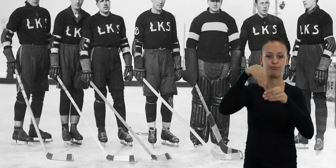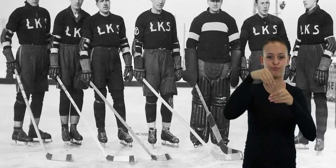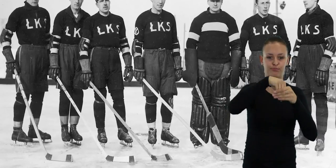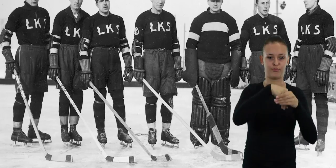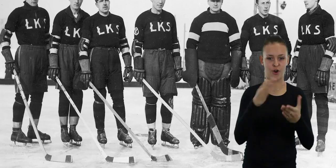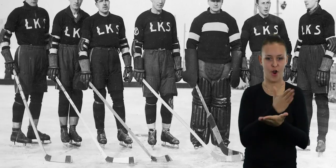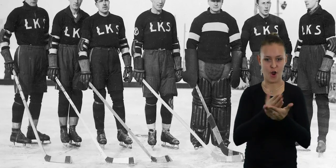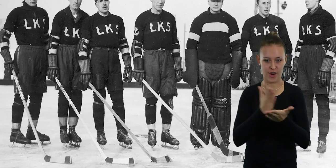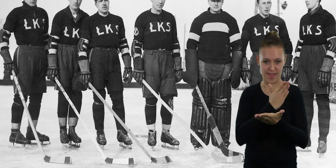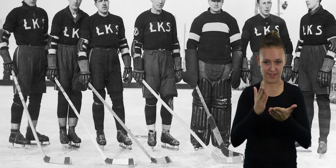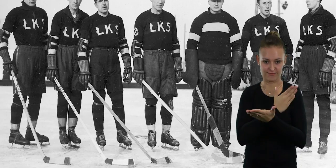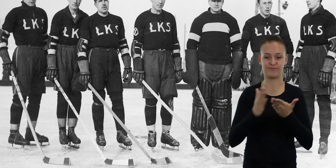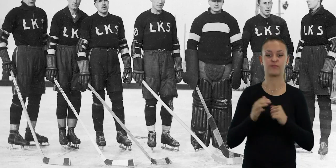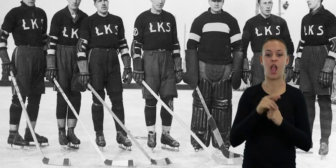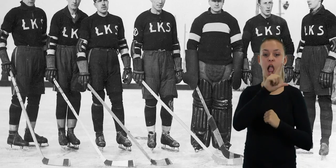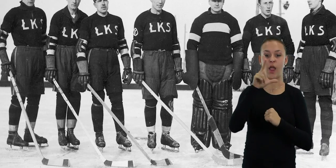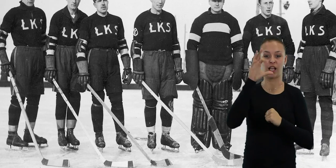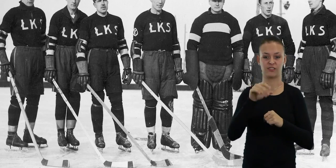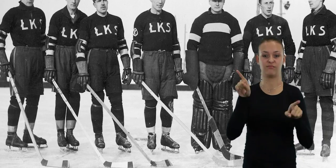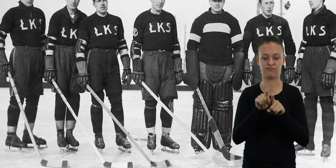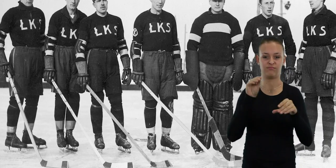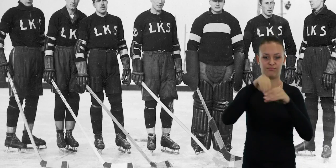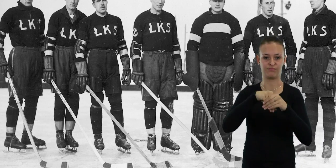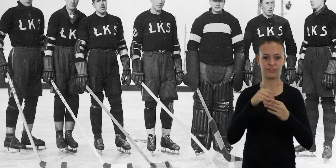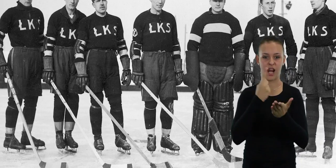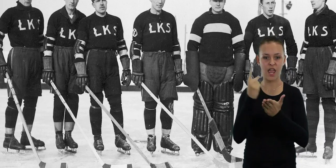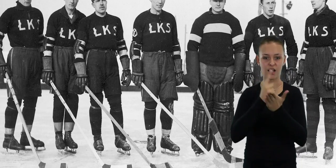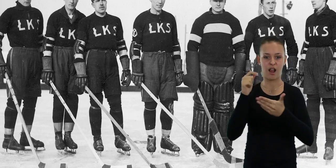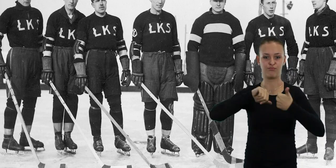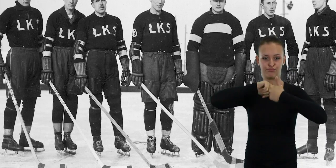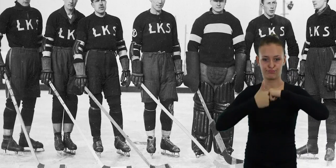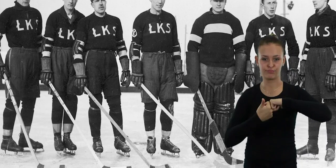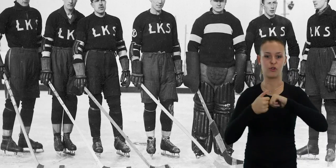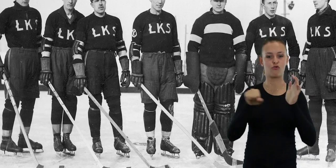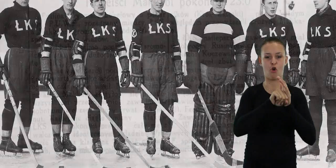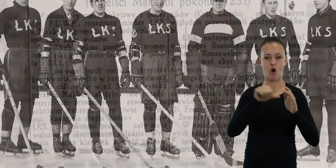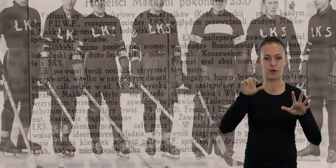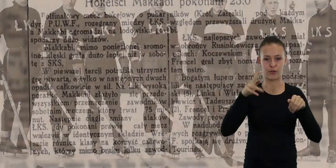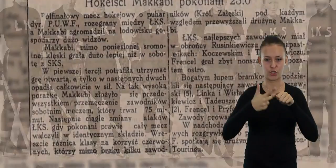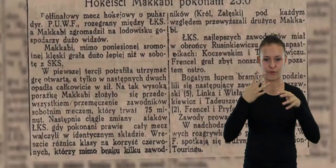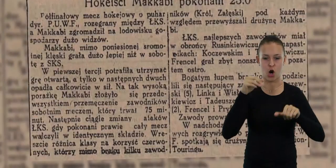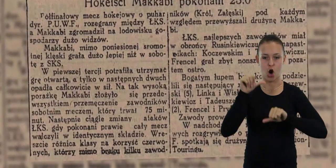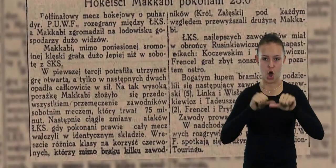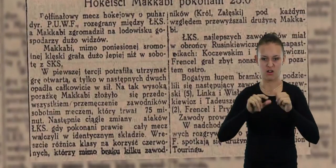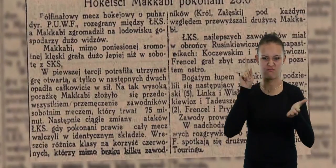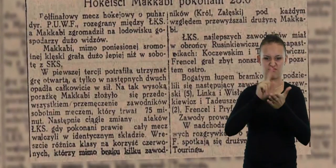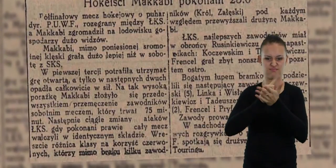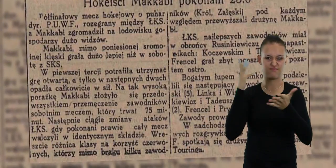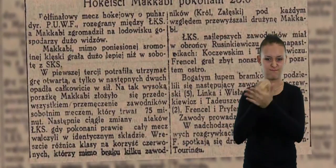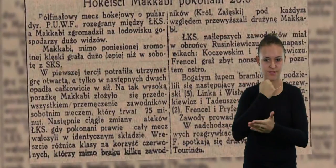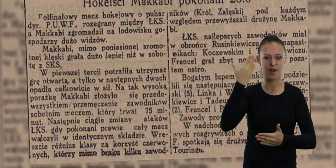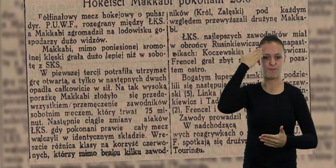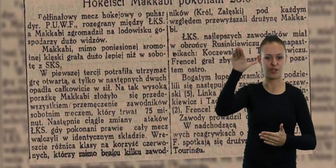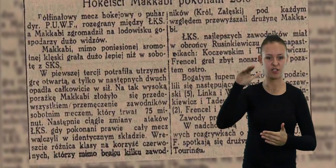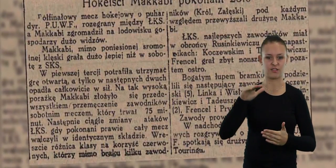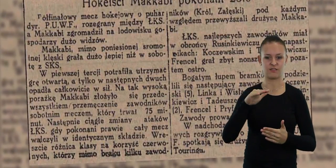hokeja jako zaprawę przed sezonem. ŁKS zdominował rozgrywki hokejowe w Łodzi, nieprzerwanie do 1939